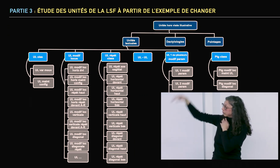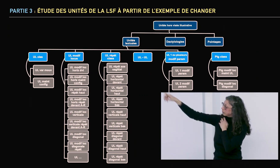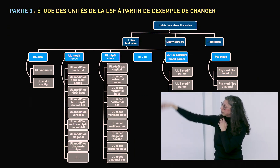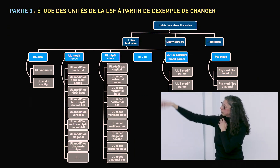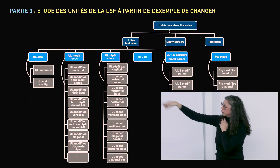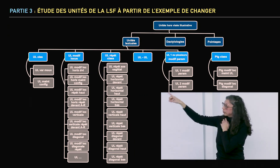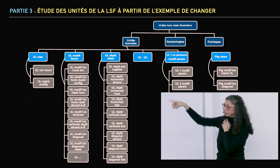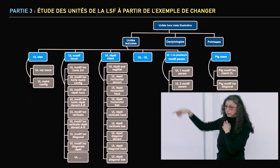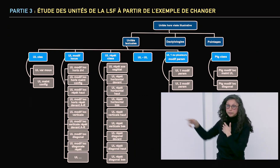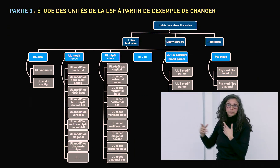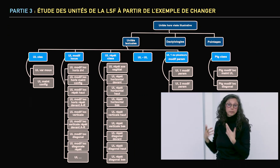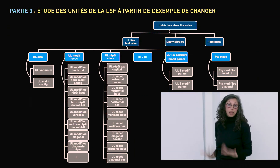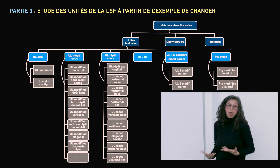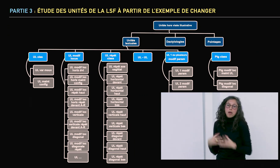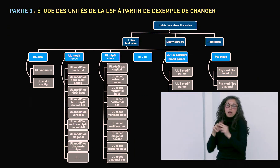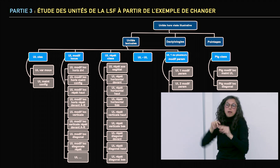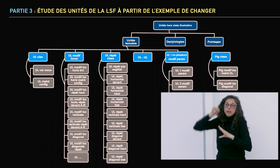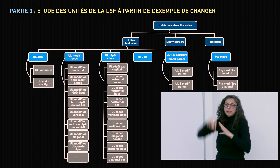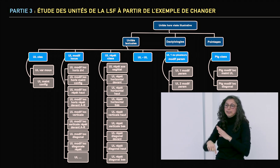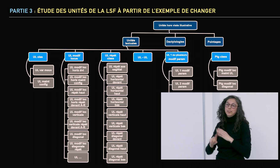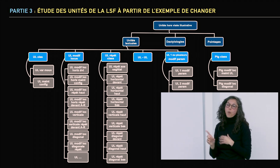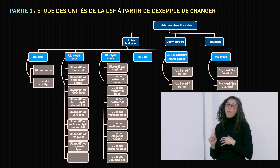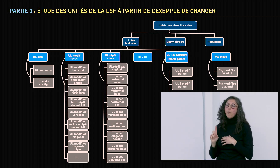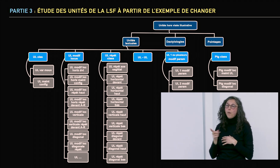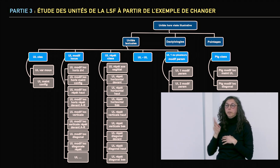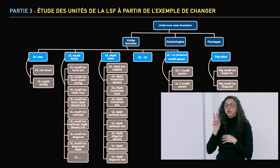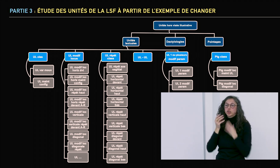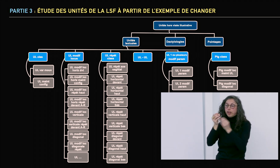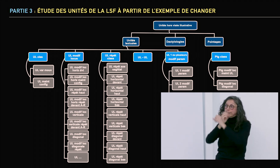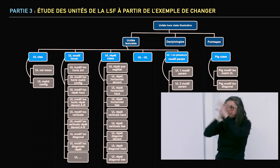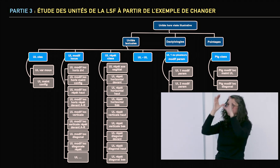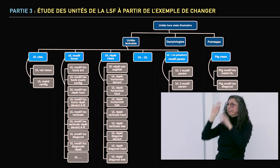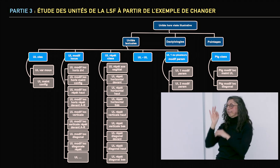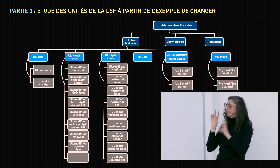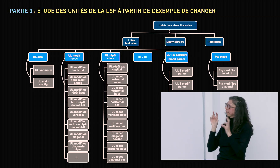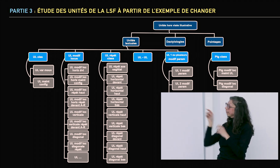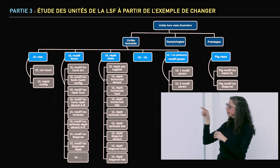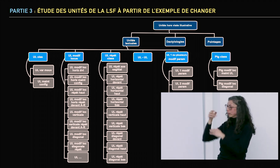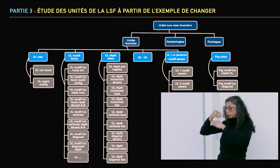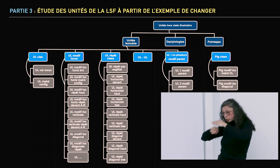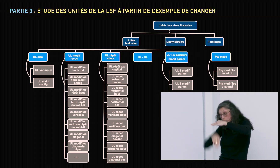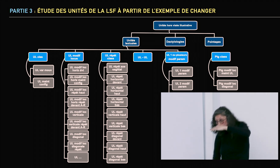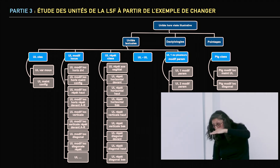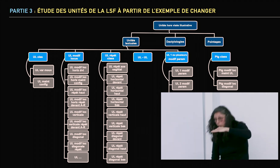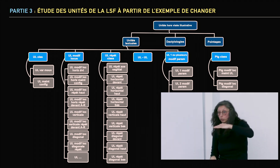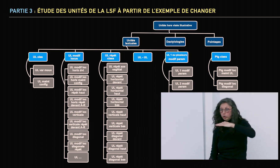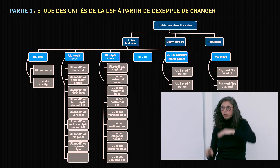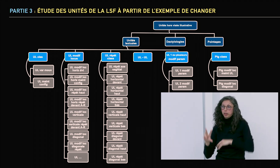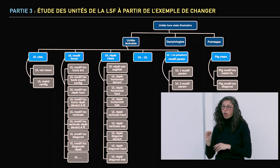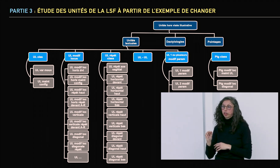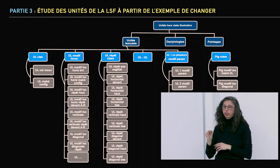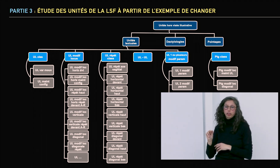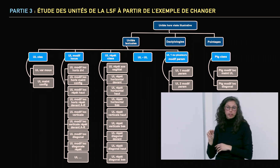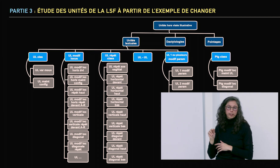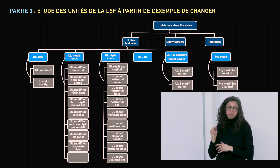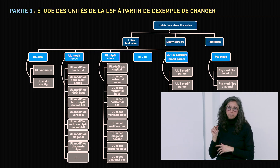Donc de ces 5 catégories de base, j'ai créé toutes ces catégories. Je ne vais pas rentrer dans le détail de toutes ces catégories mais c'est pour vous donner un aperçu